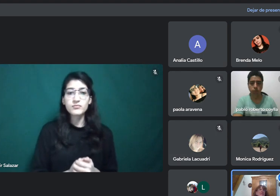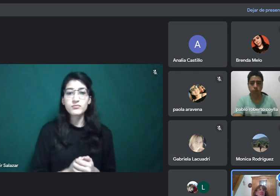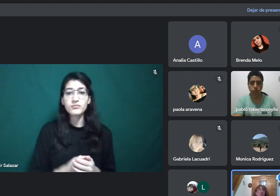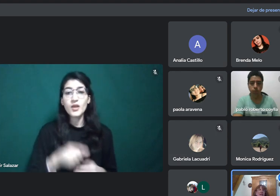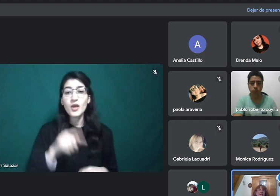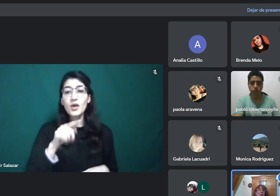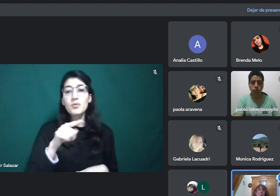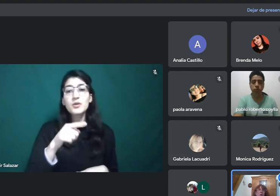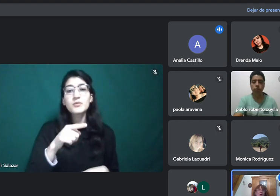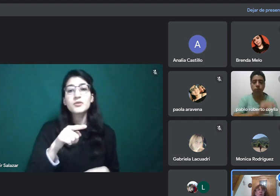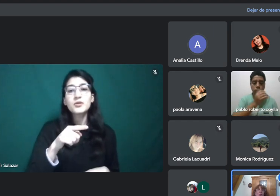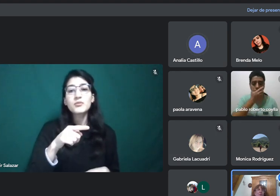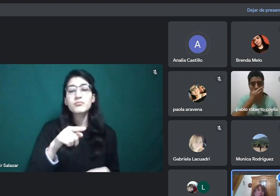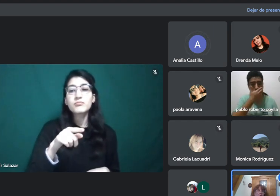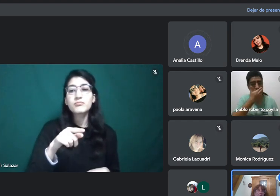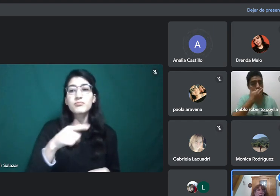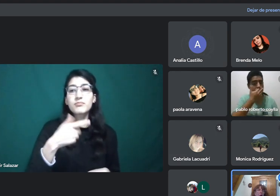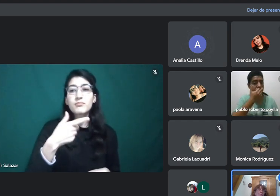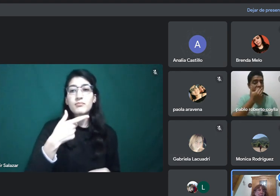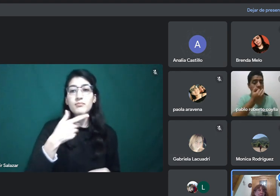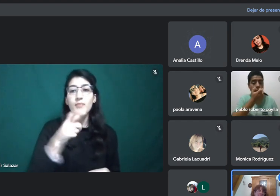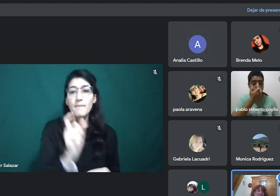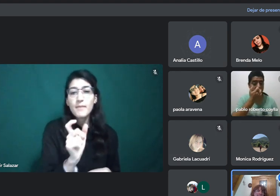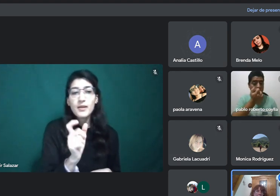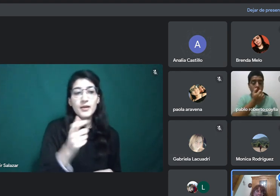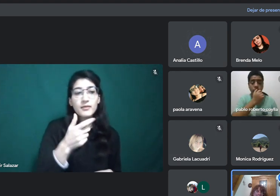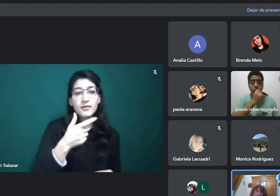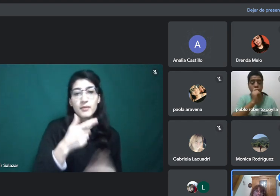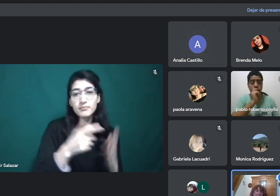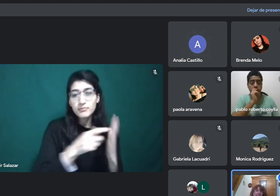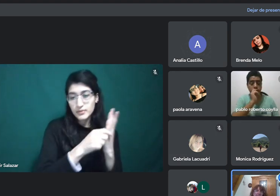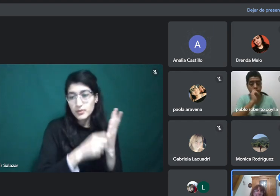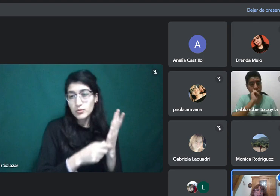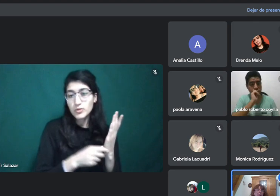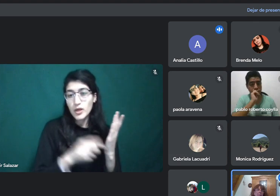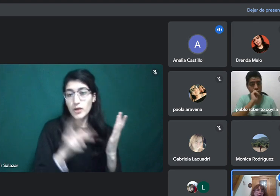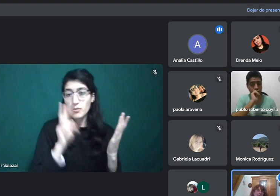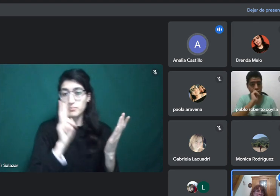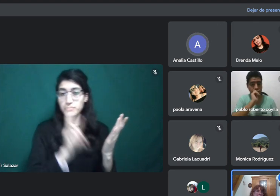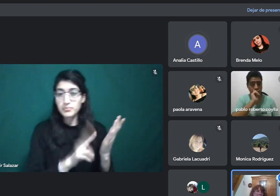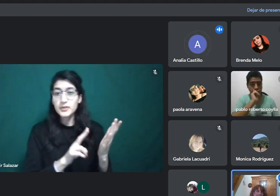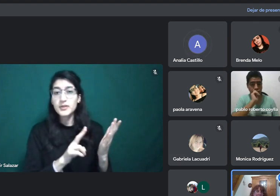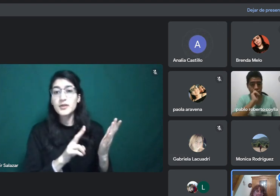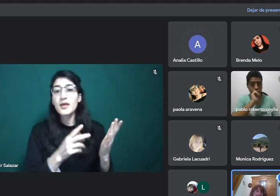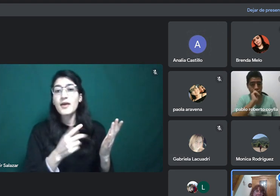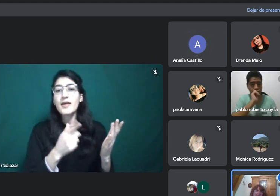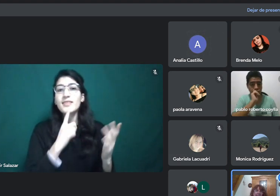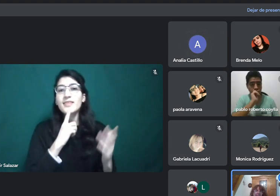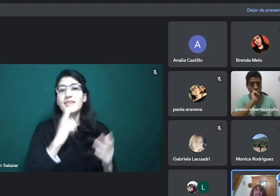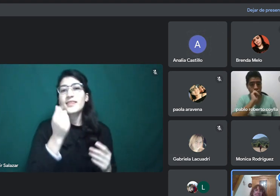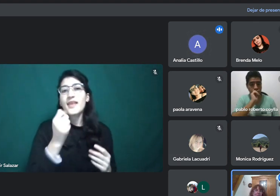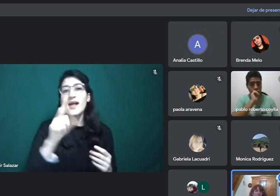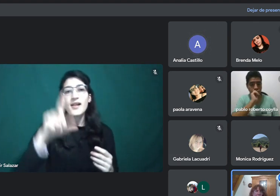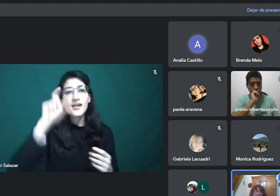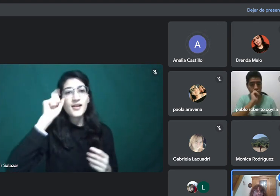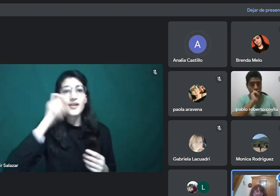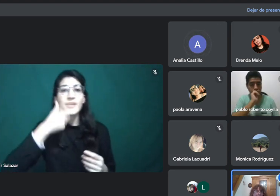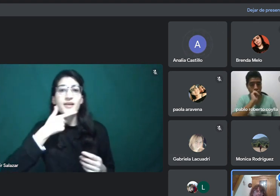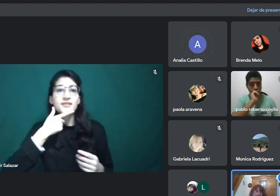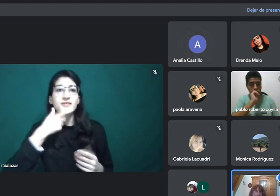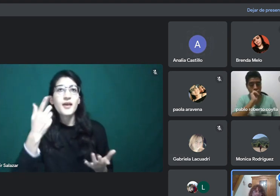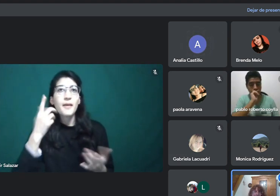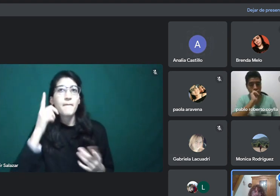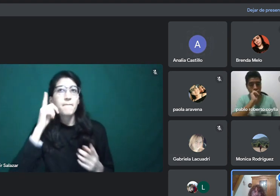sino que lo vemos como enfoque o perspectiva, tales perspectivas, ¿sí? Tales enfoques.